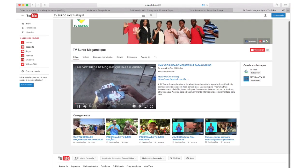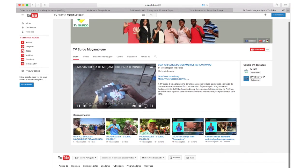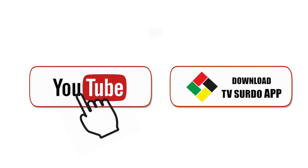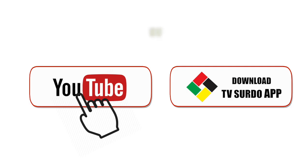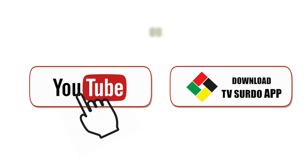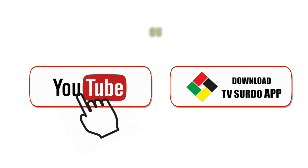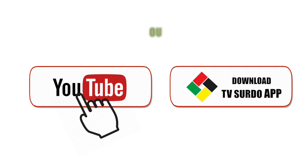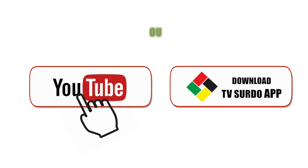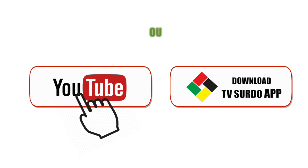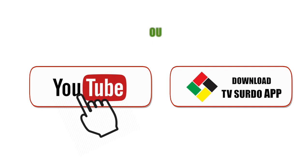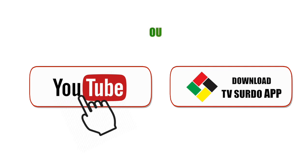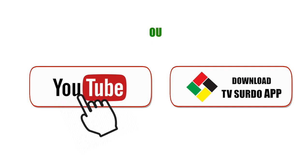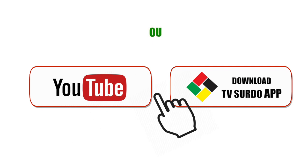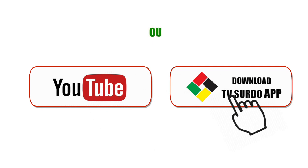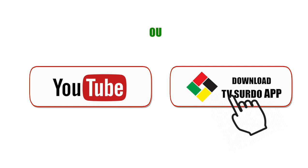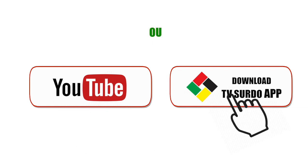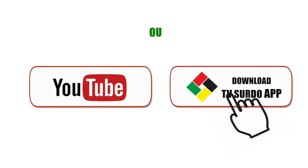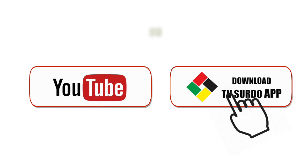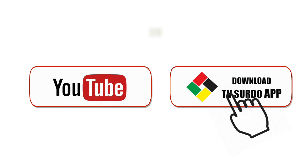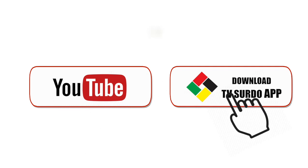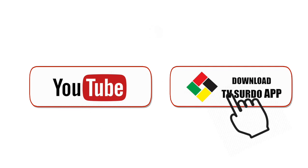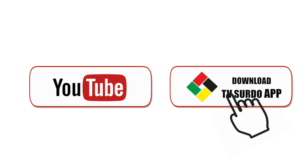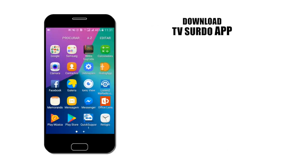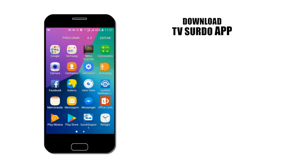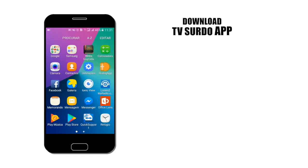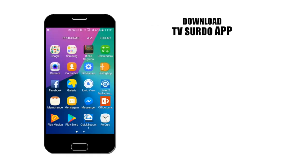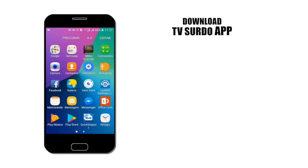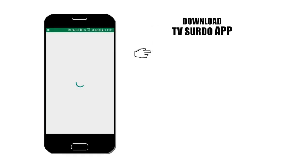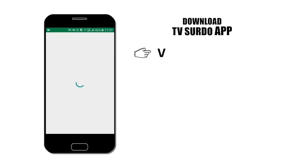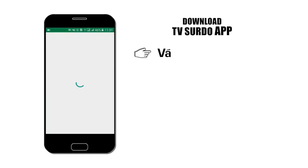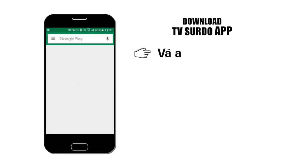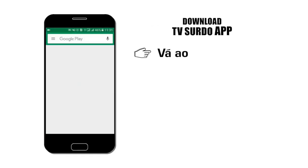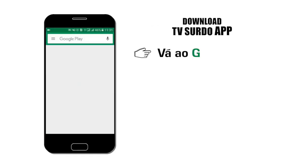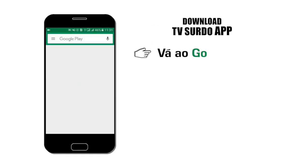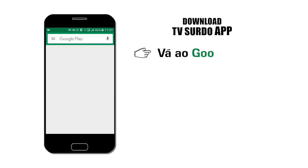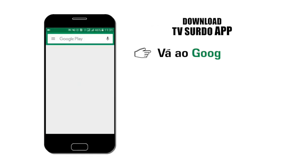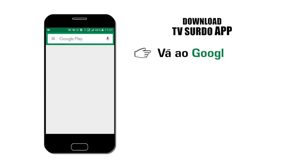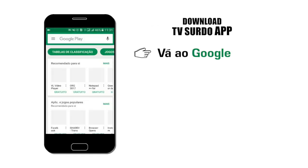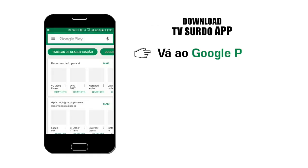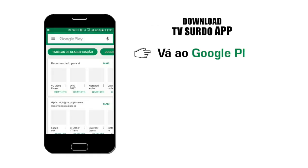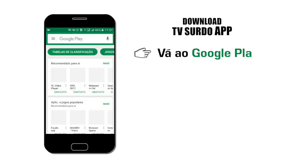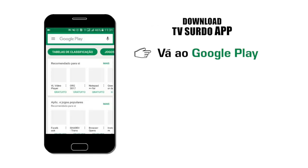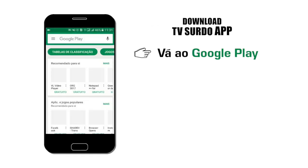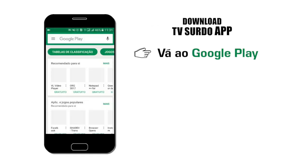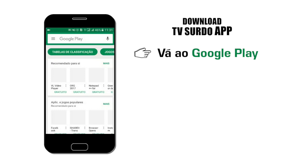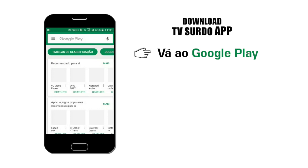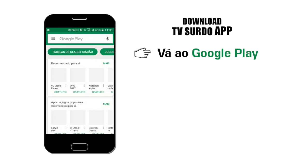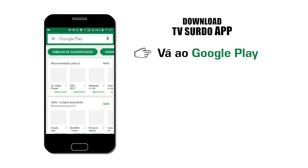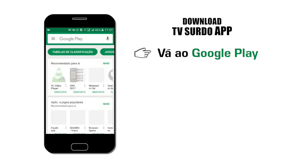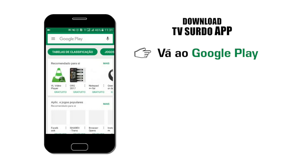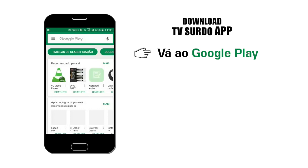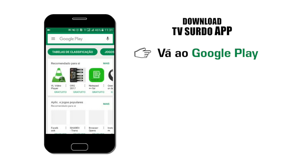Você pode também baixar o aplicativo móvel. Pegue no seu telemóvel e vá ao Google Play.